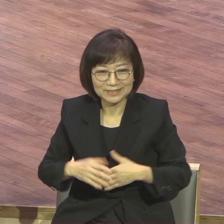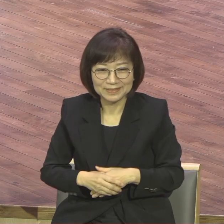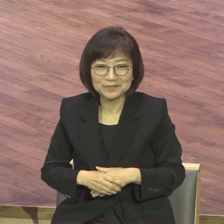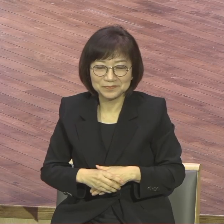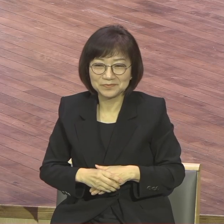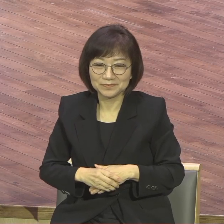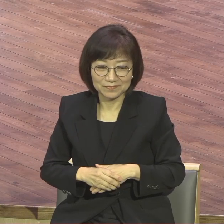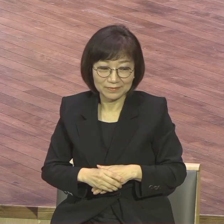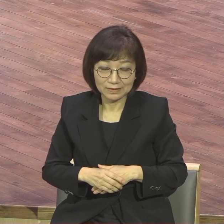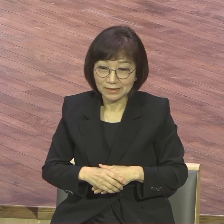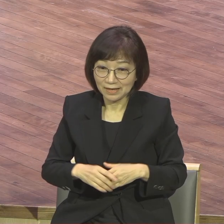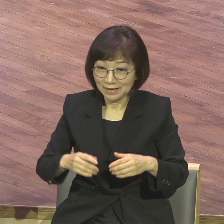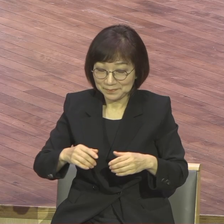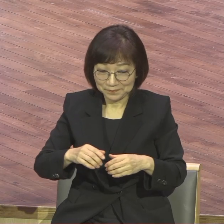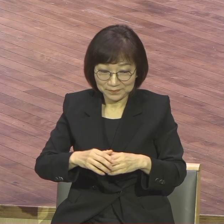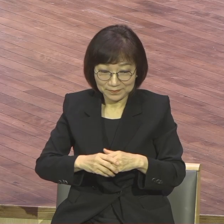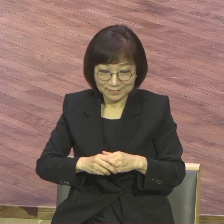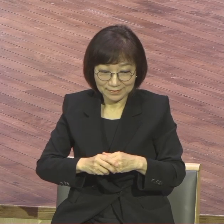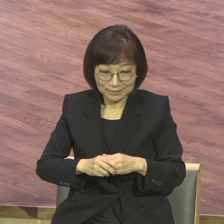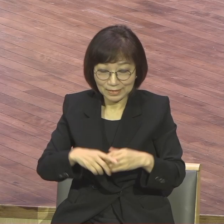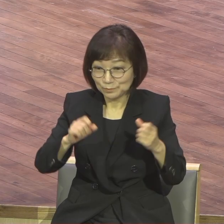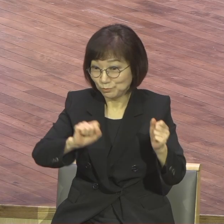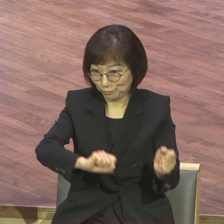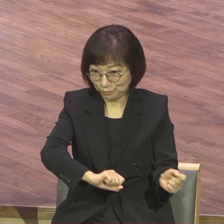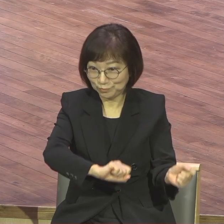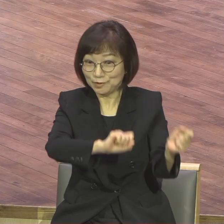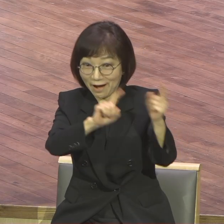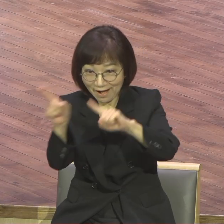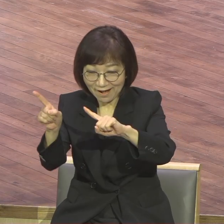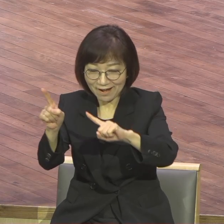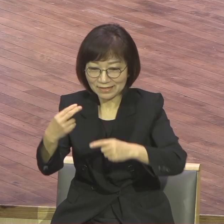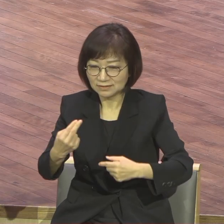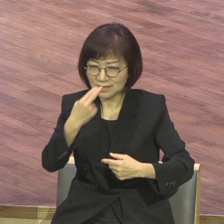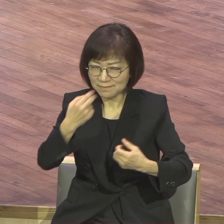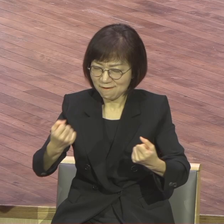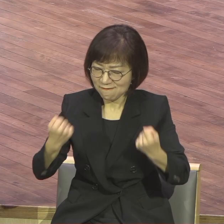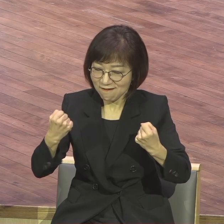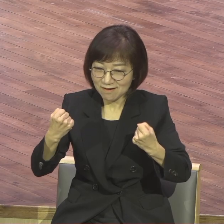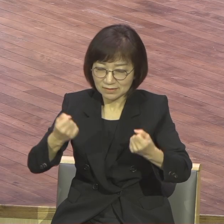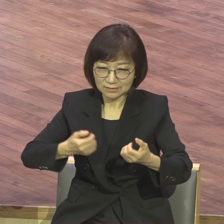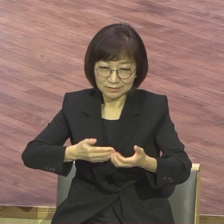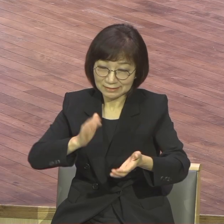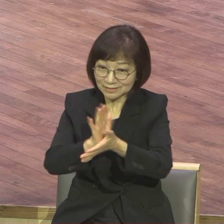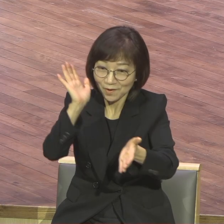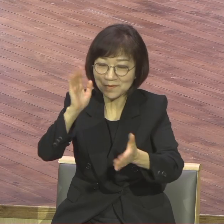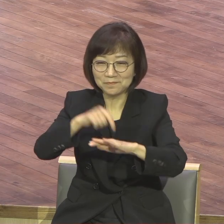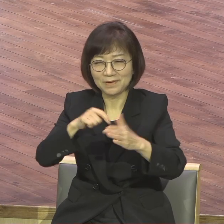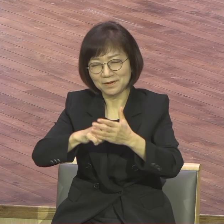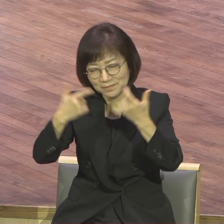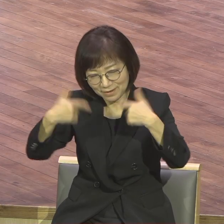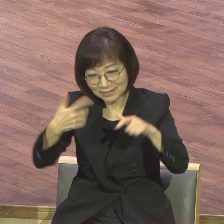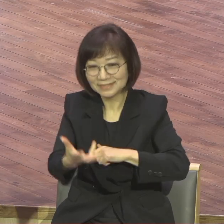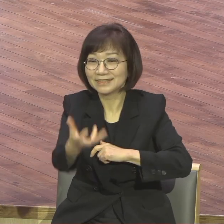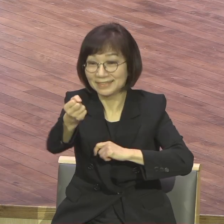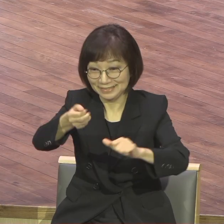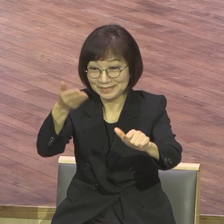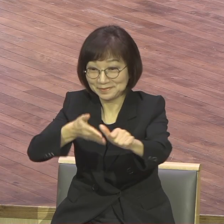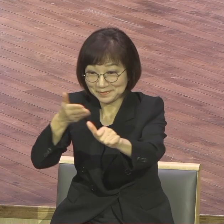이 뜨거운 부활의 이 생명을 늘 여러분이 누리시기를 바랍니다. 신앙 고백합니다.